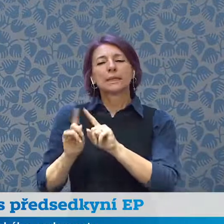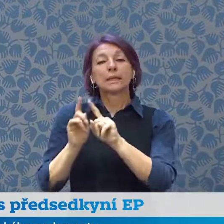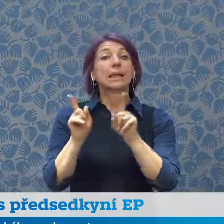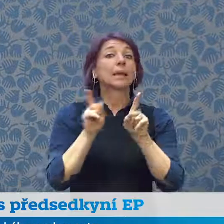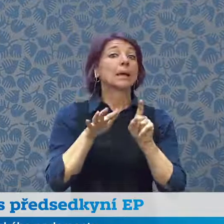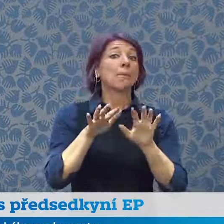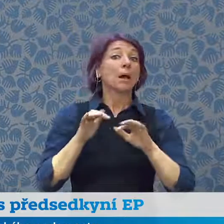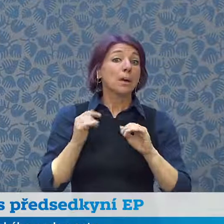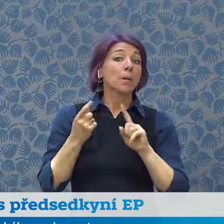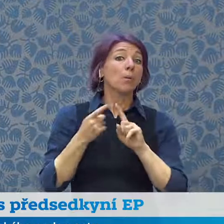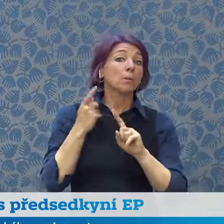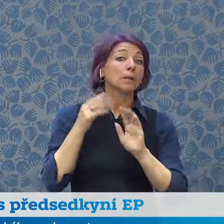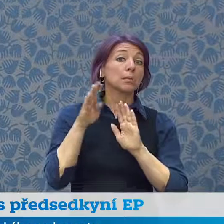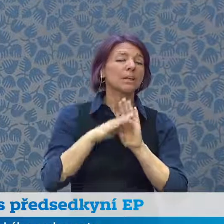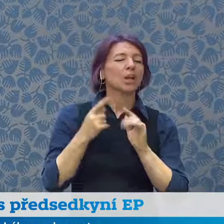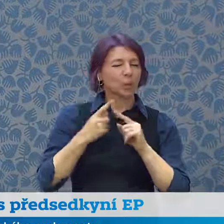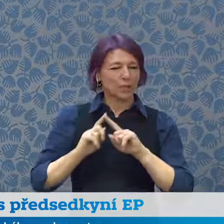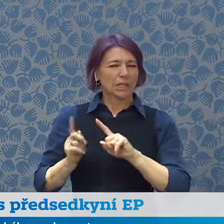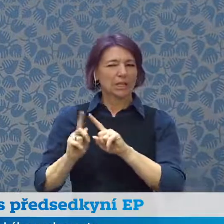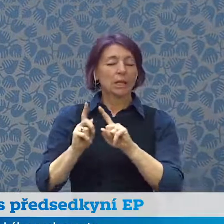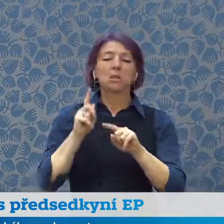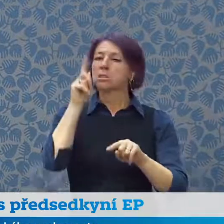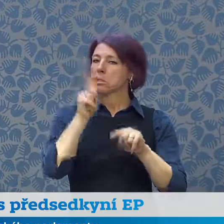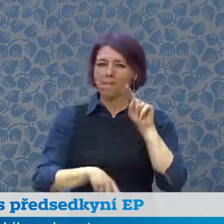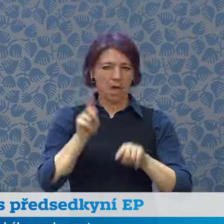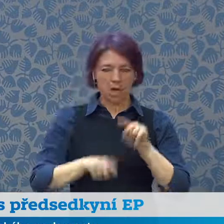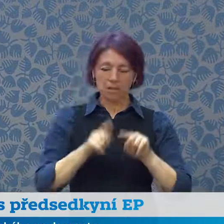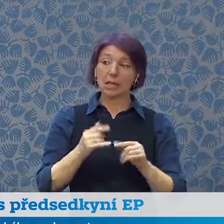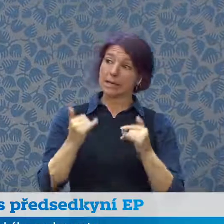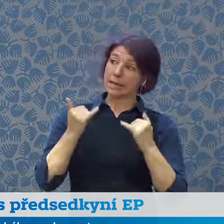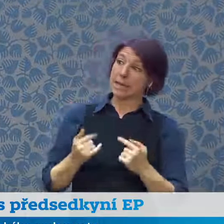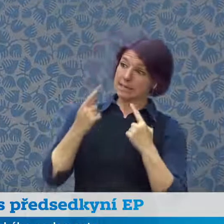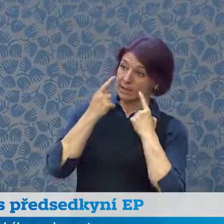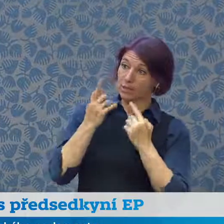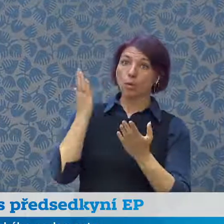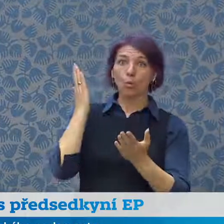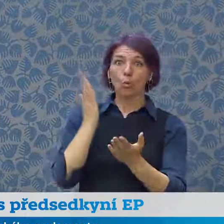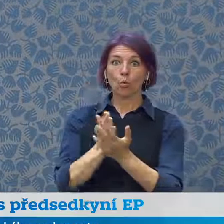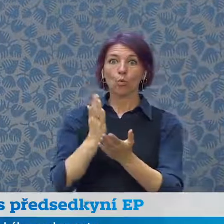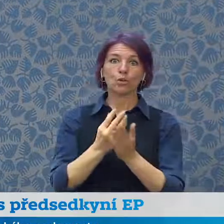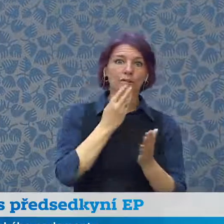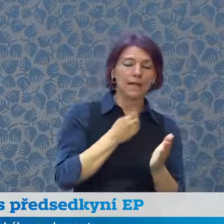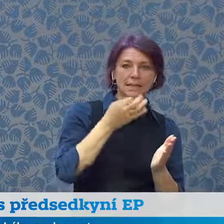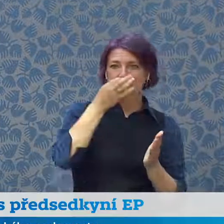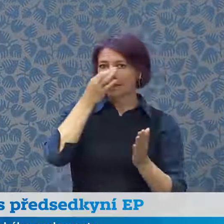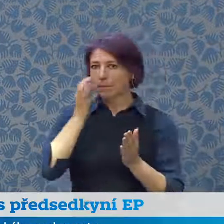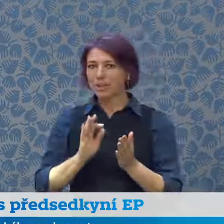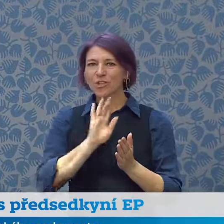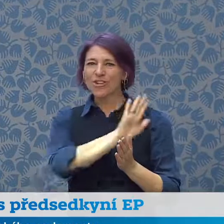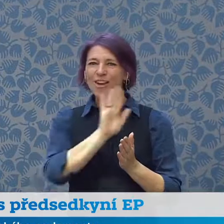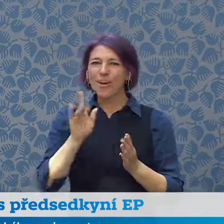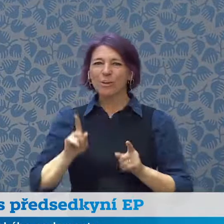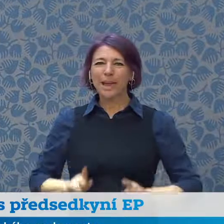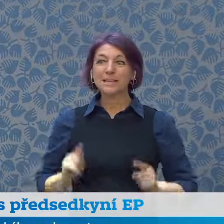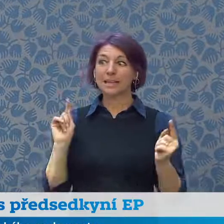ale já myslím, že dnešní návštěva je nejenom symbolická, ale politicky zásadní. Proto, co